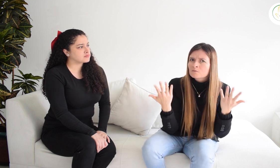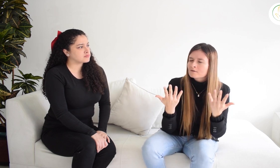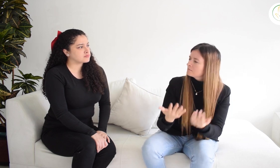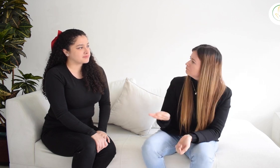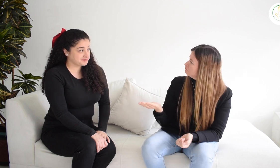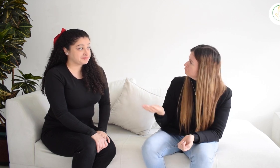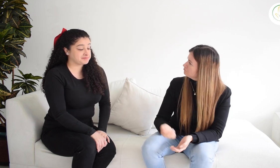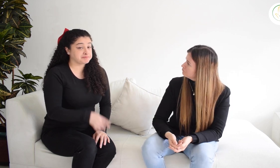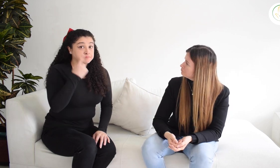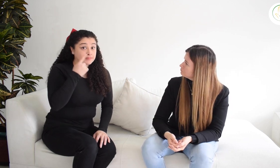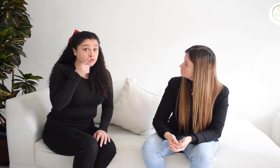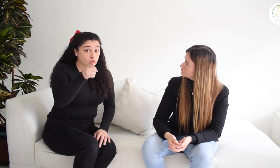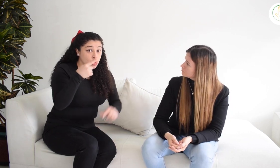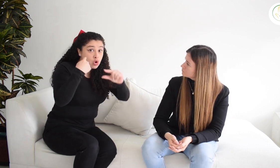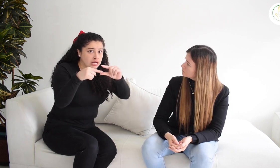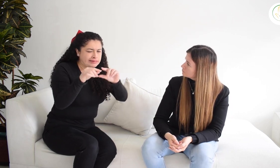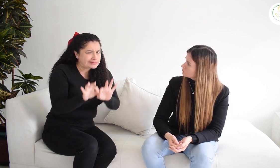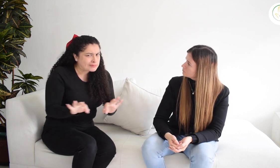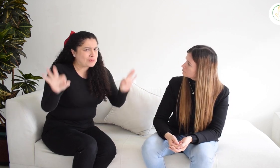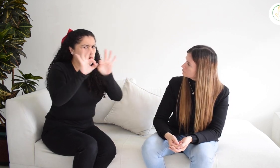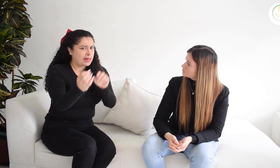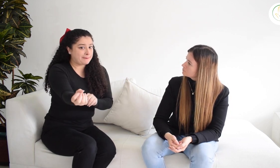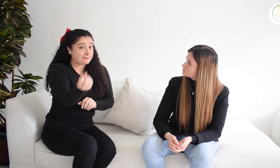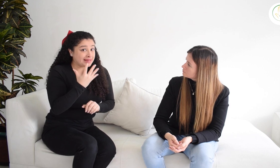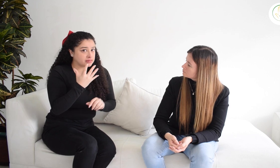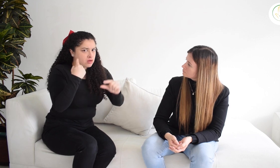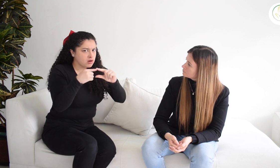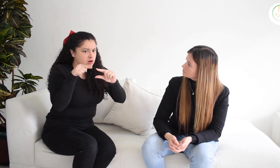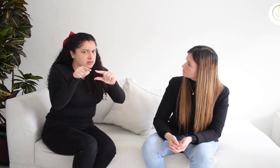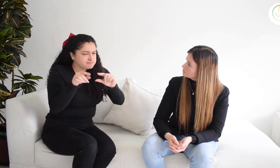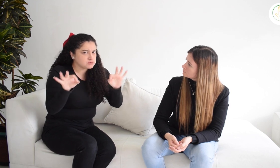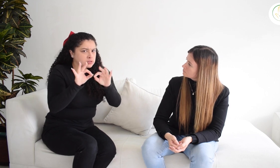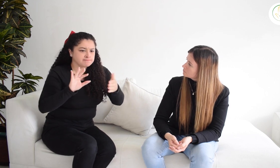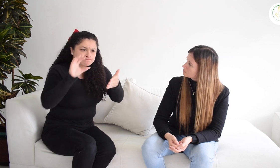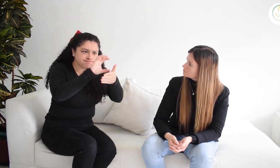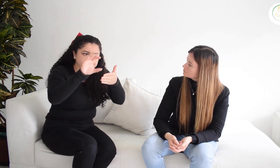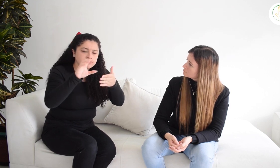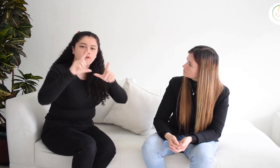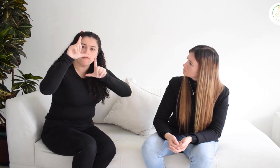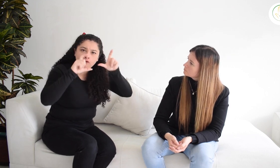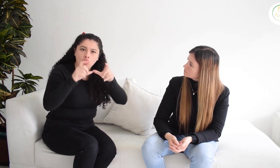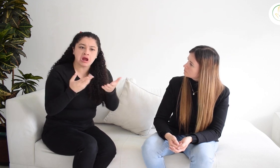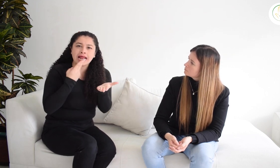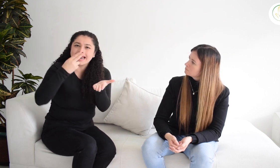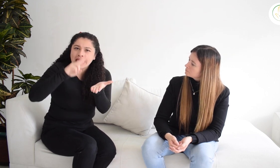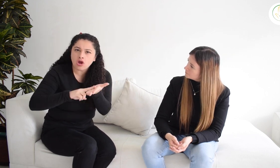¿A dónde pueden enviarnos sus evidencias? Sí, al correo electrónico, pero es muy importante adjuntar